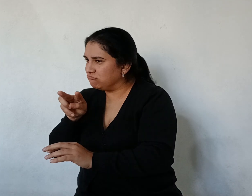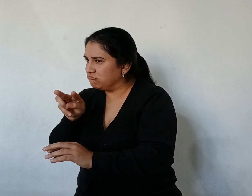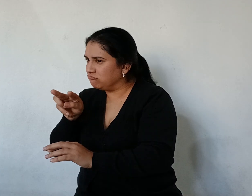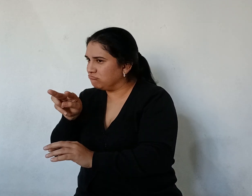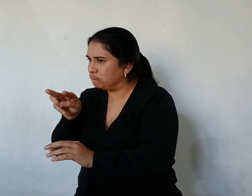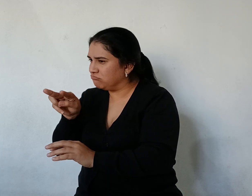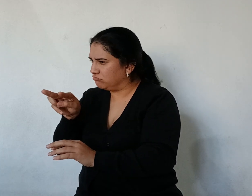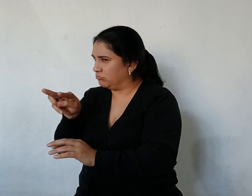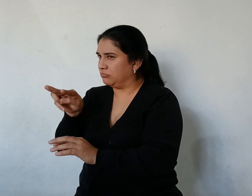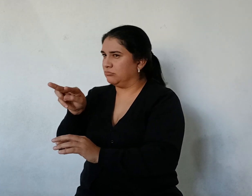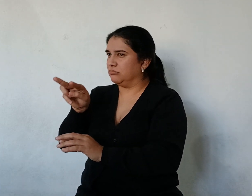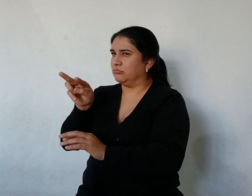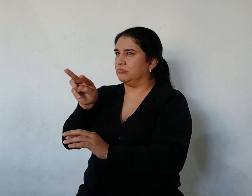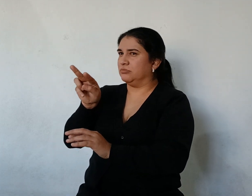Tapándose la boca Con las patas